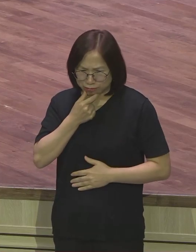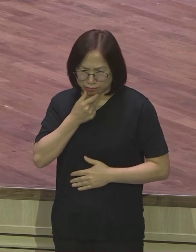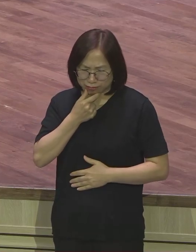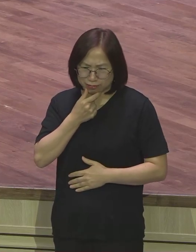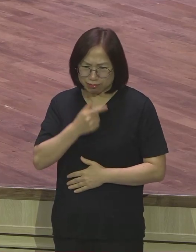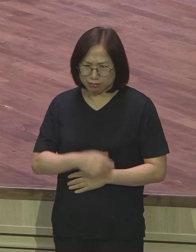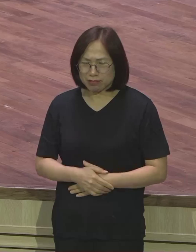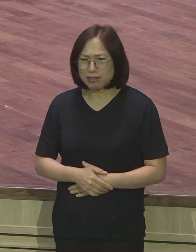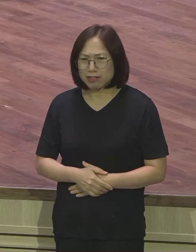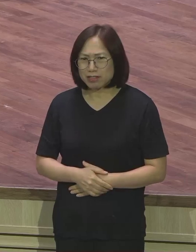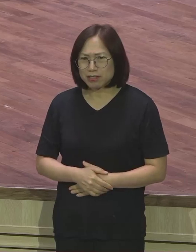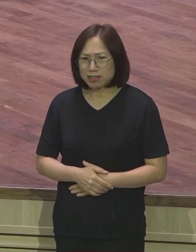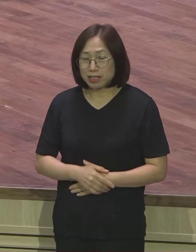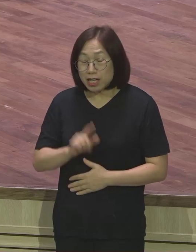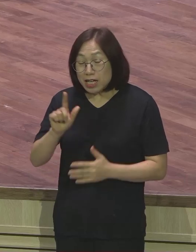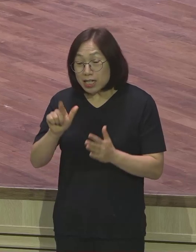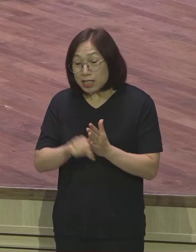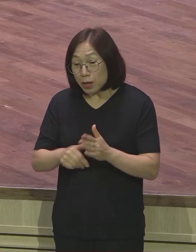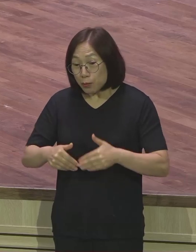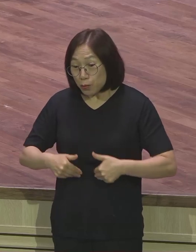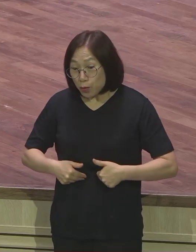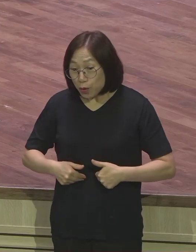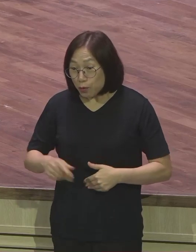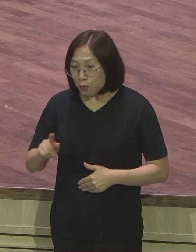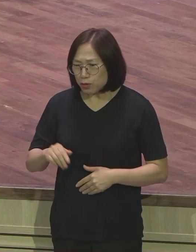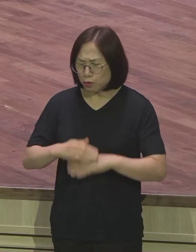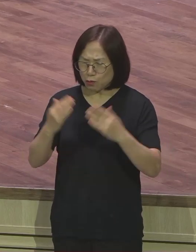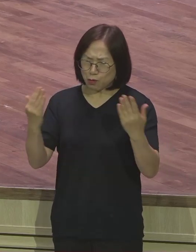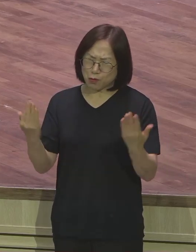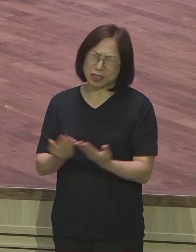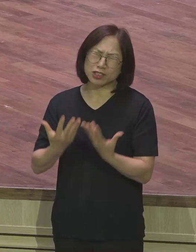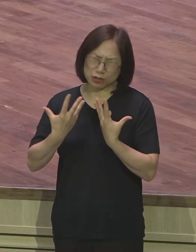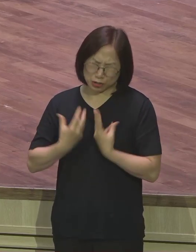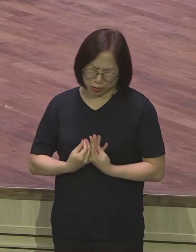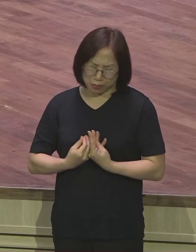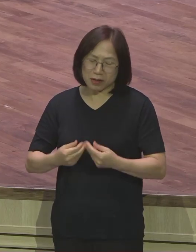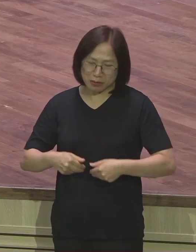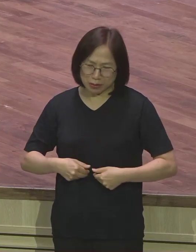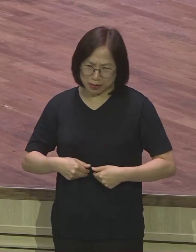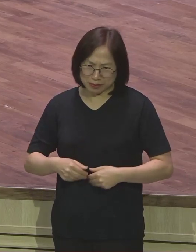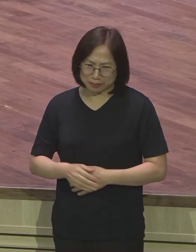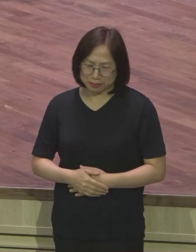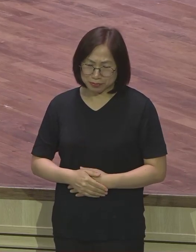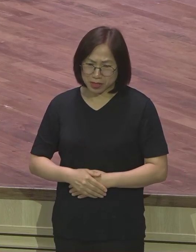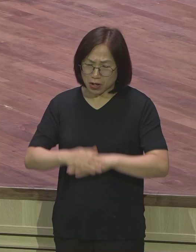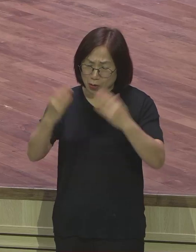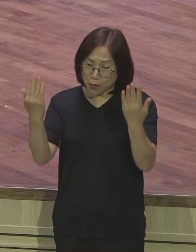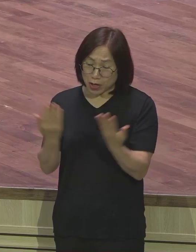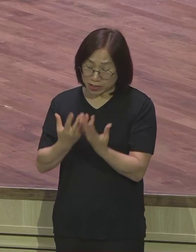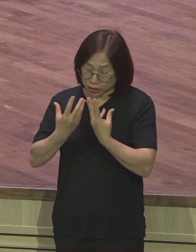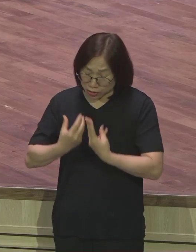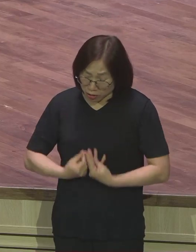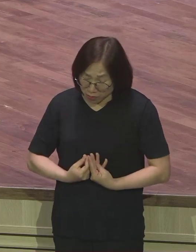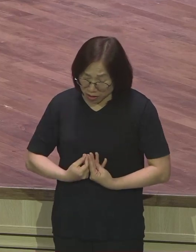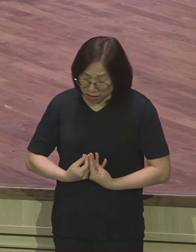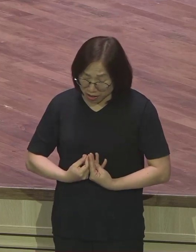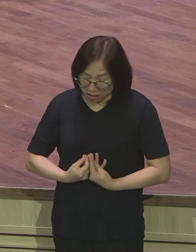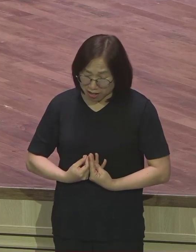그때 필요한 것은 완전 절망입니다. 완전 절망을 해야지 보고만 해서